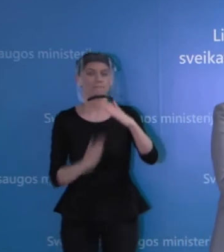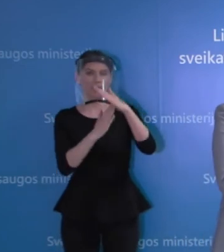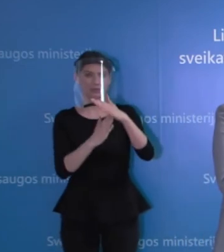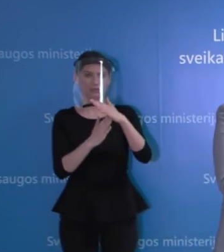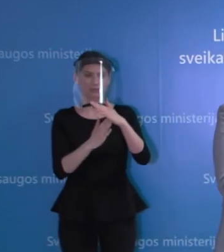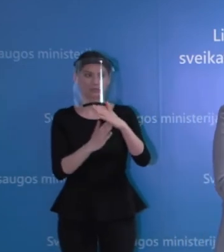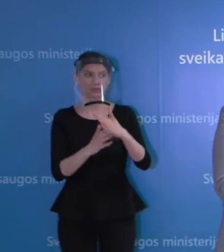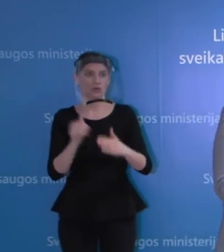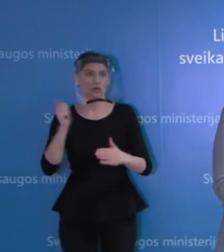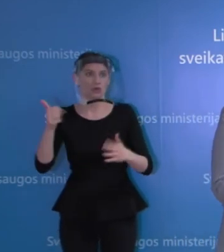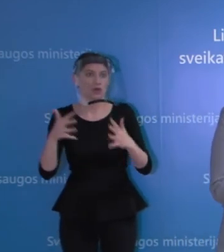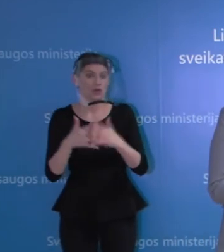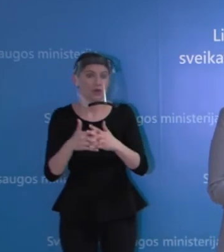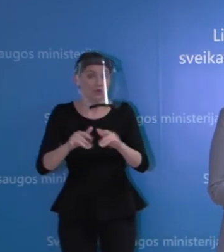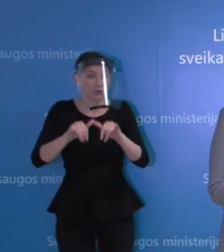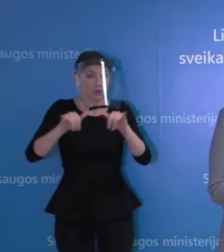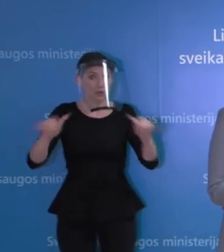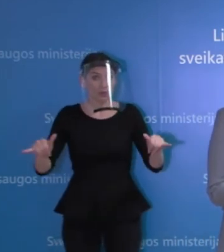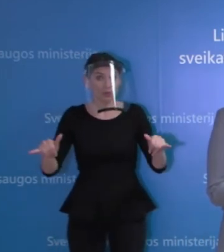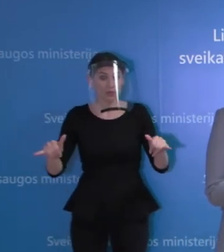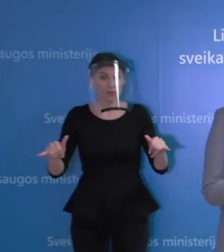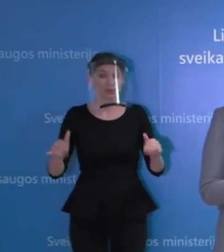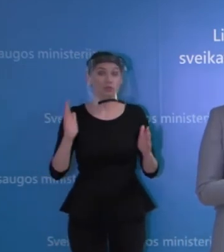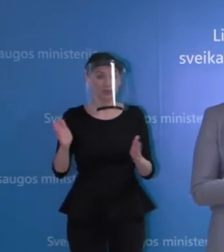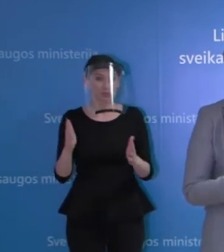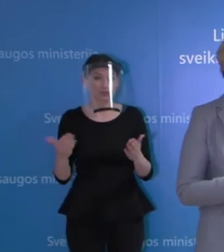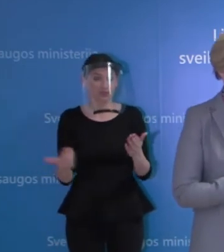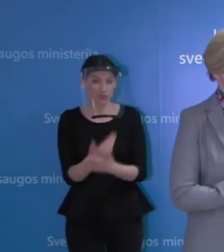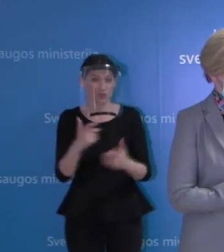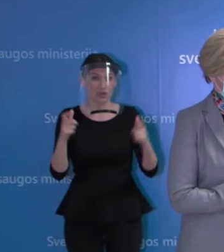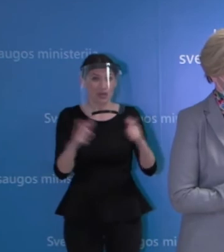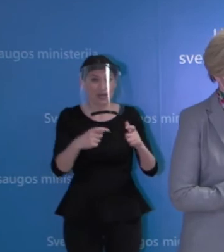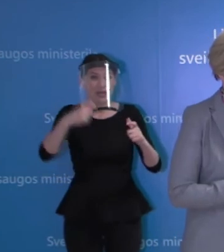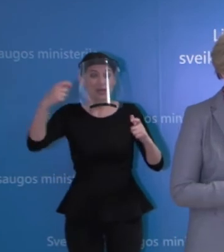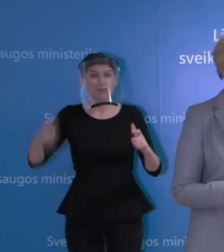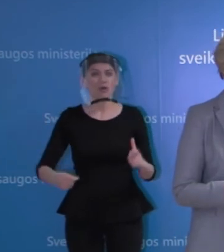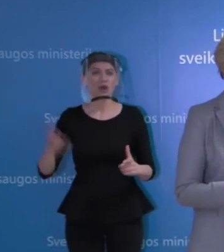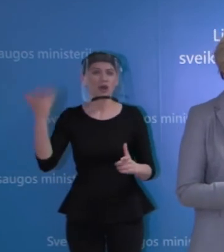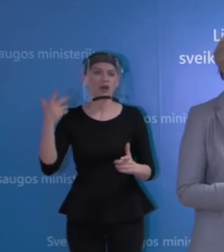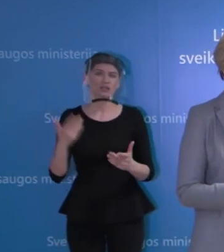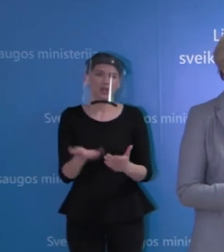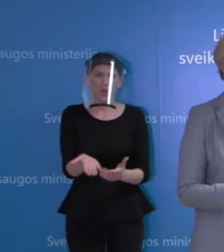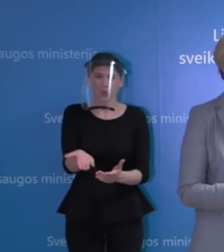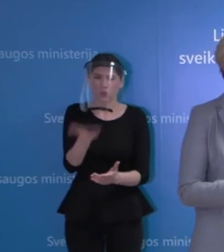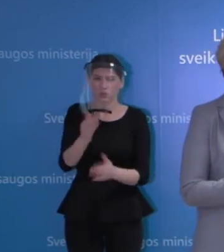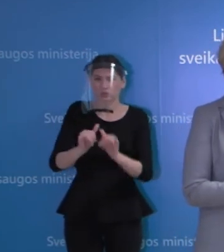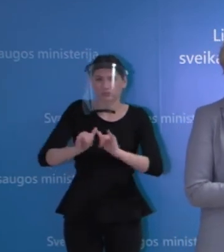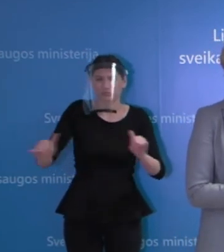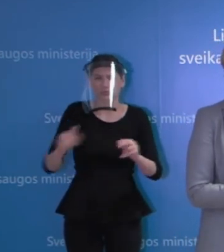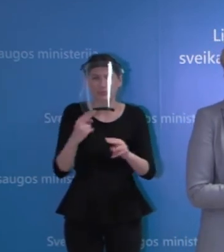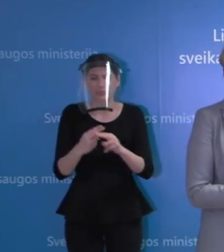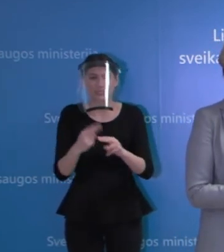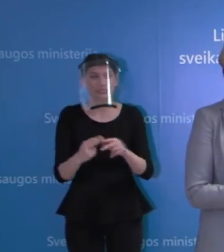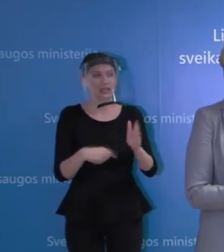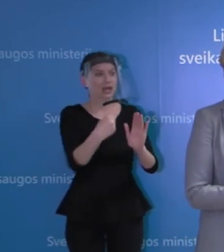pikas bus iš tikrųjų, kiek dar tęsis karantinas ar ruošiamas antrai bangai ir kada jį bus, tada klausimai lingieniai,